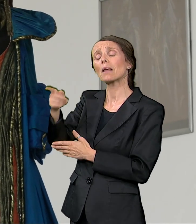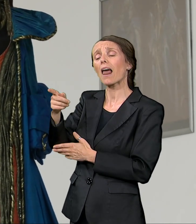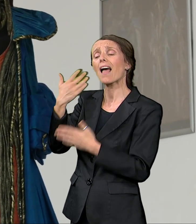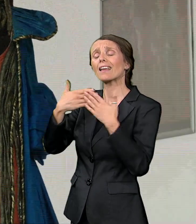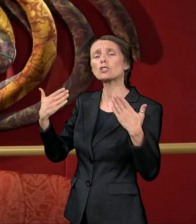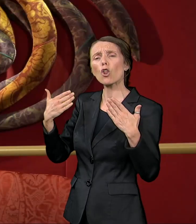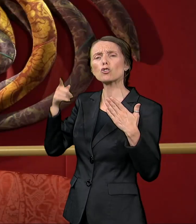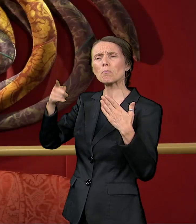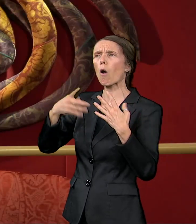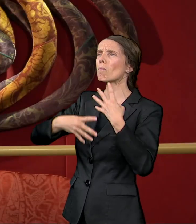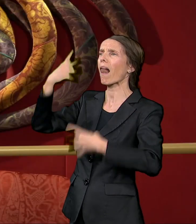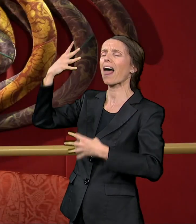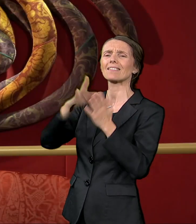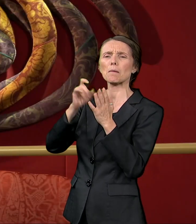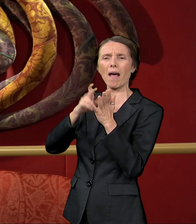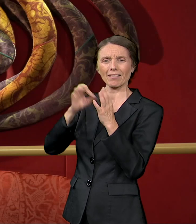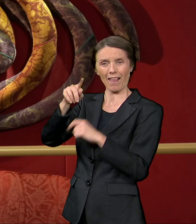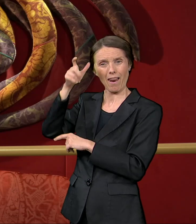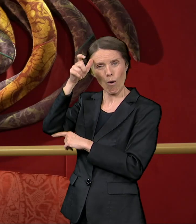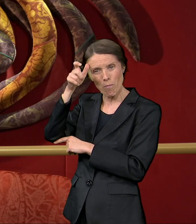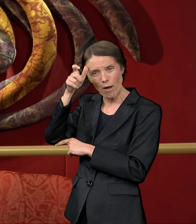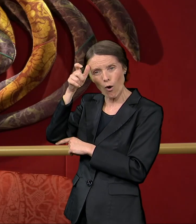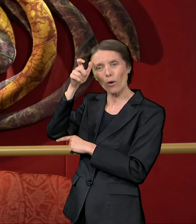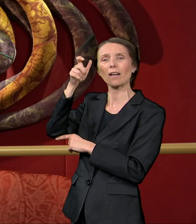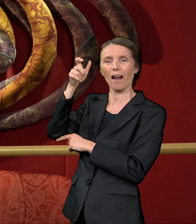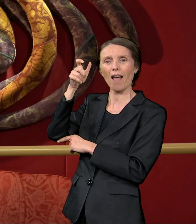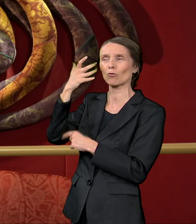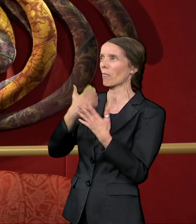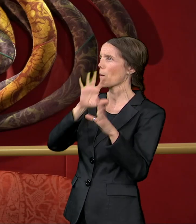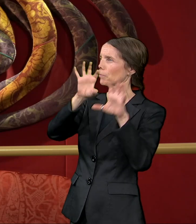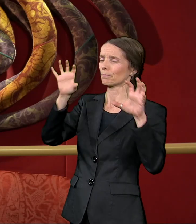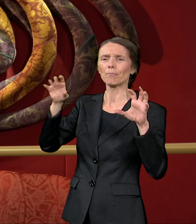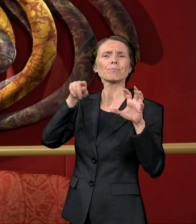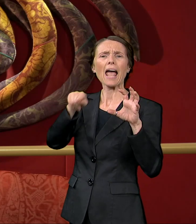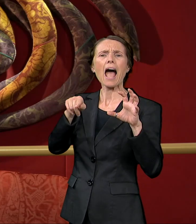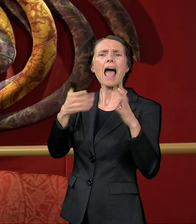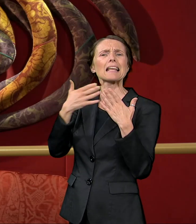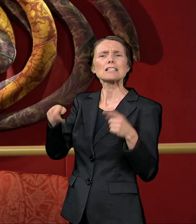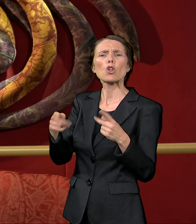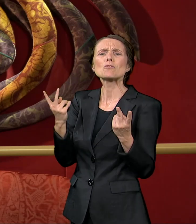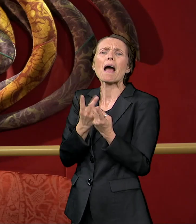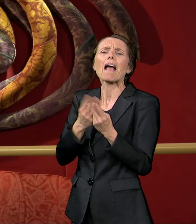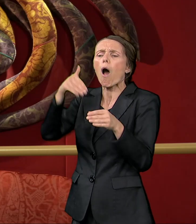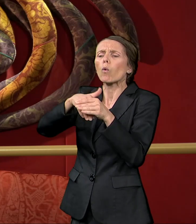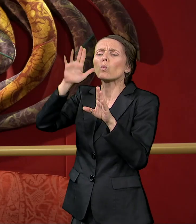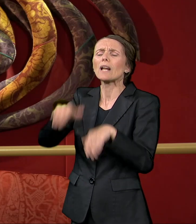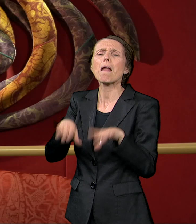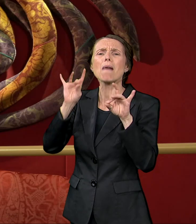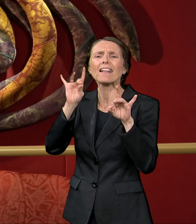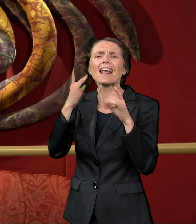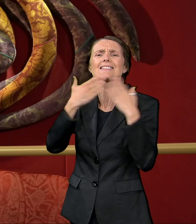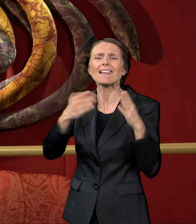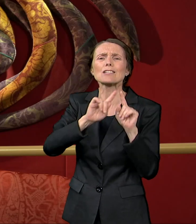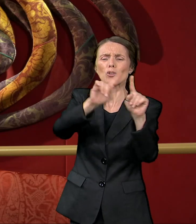Beogradu. Izložba je osmišljena kao desetak samostalnih izložbenih postavki. Scenografske i kostimografske